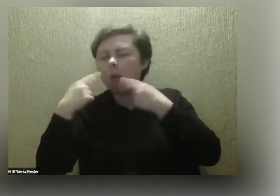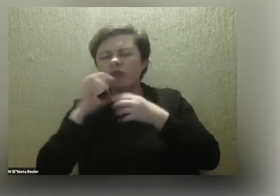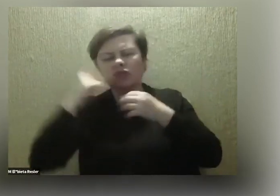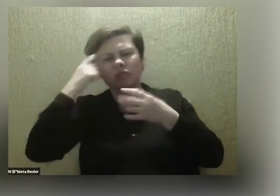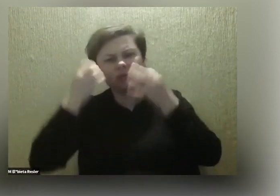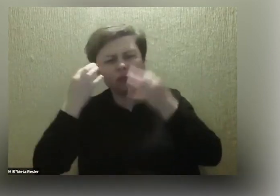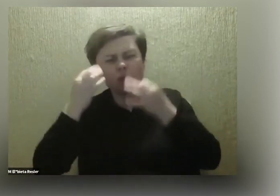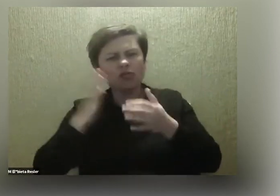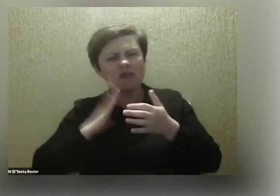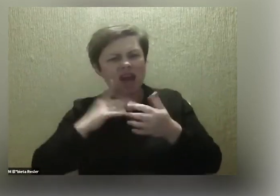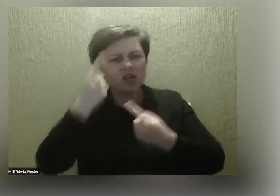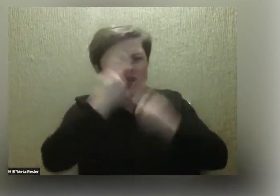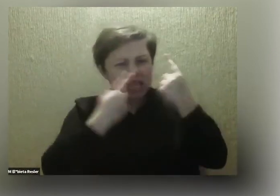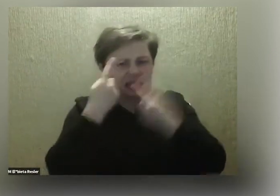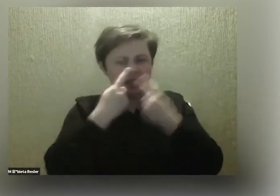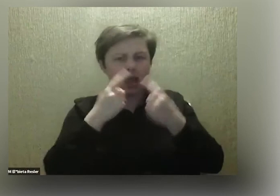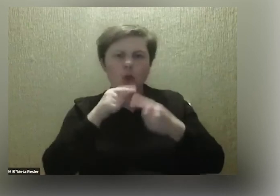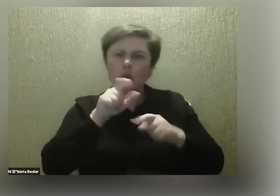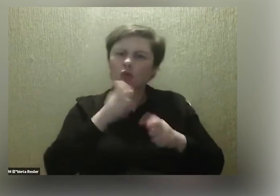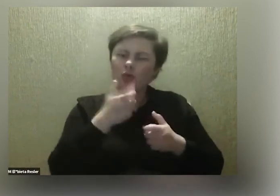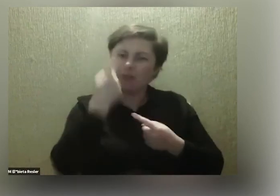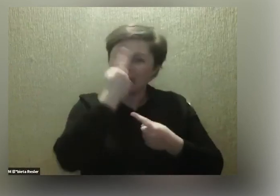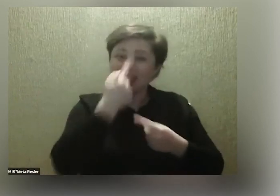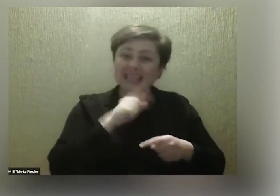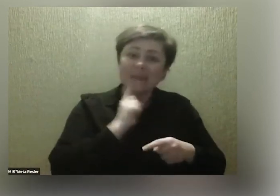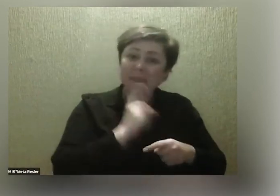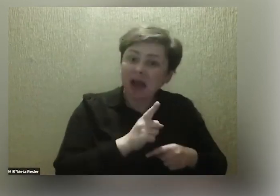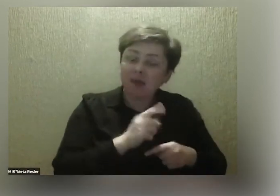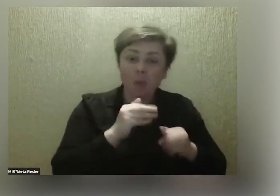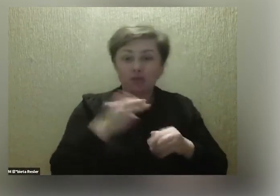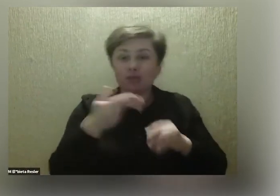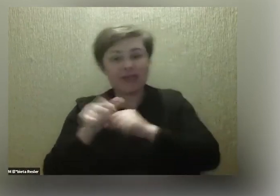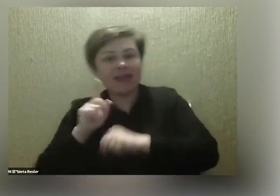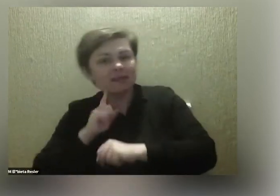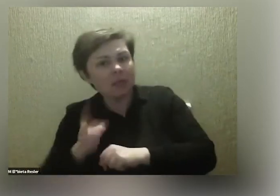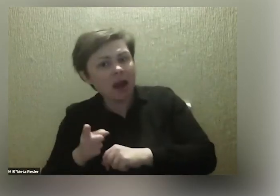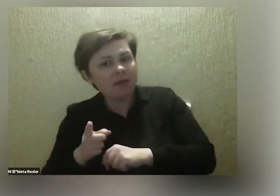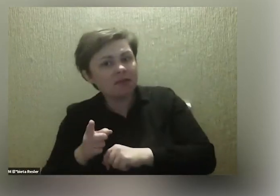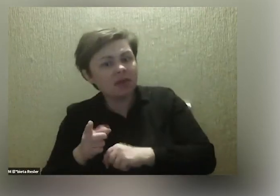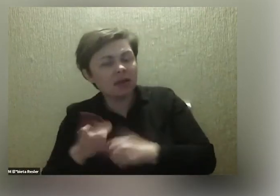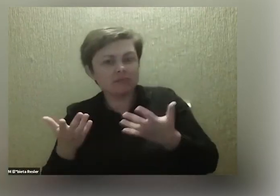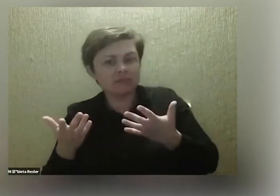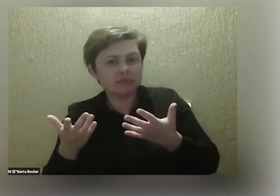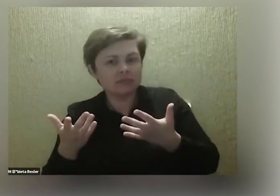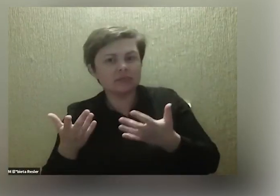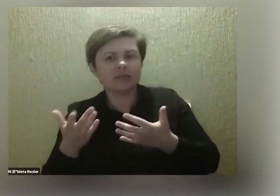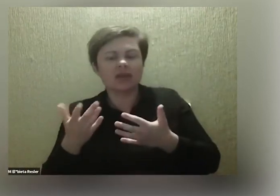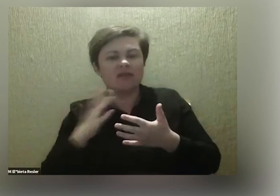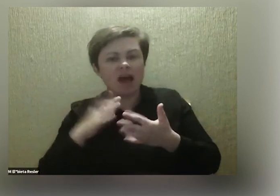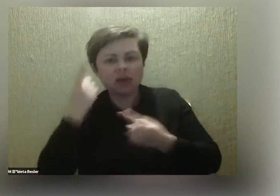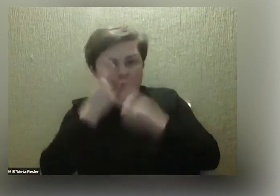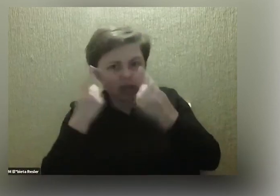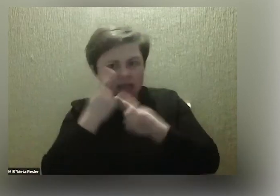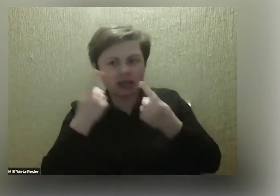po prostu. A może ja nie mam, może to, co mi się wydaje, że jest prawdą, tak naprawdę nią nie jest albo, no nie wiem, cokolwiek.